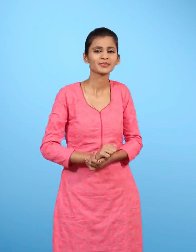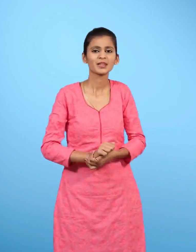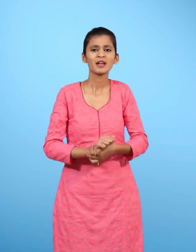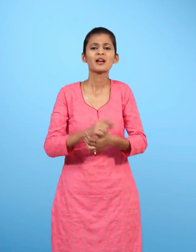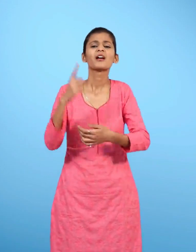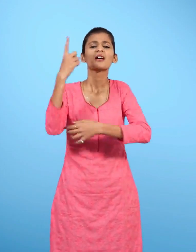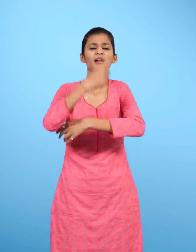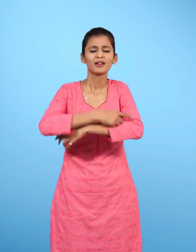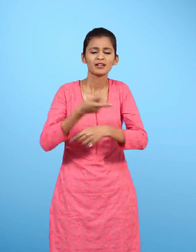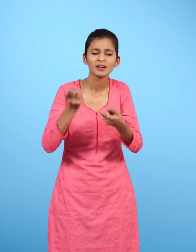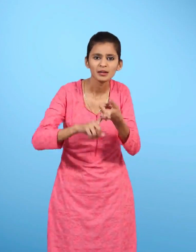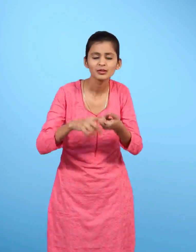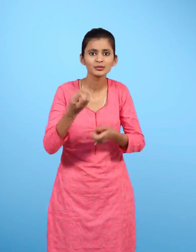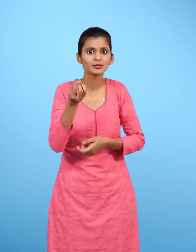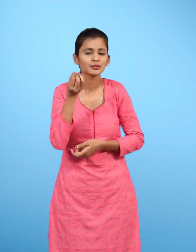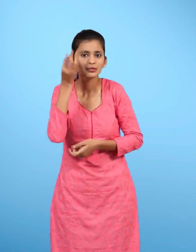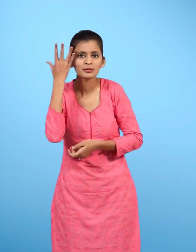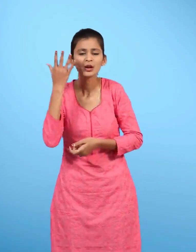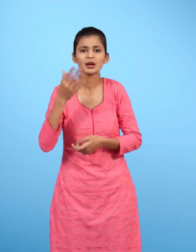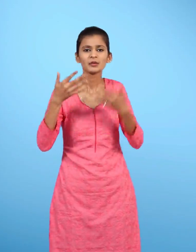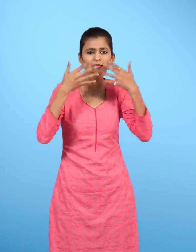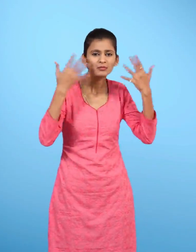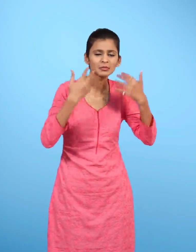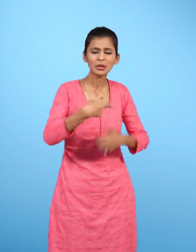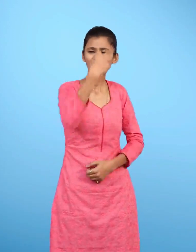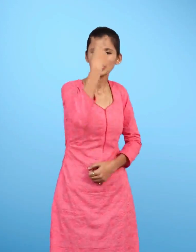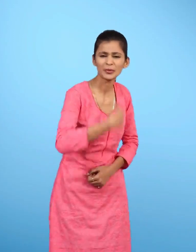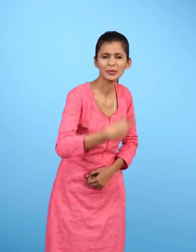एक सुभा बिल्ली के रोने की अवास से उसकी नीद खुली